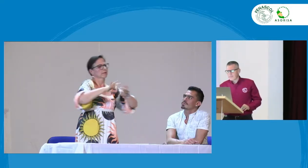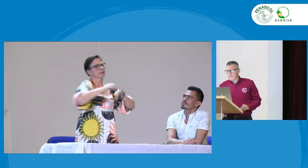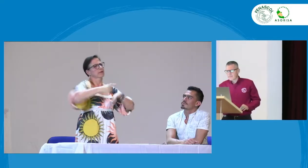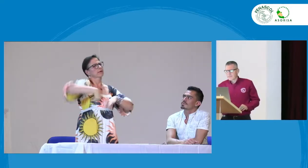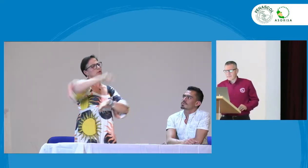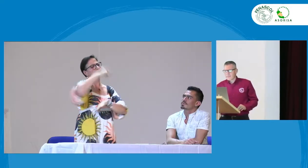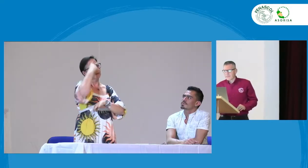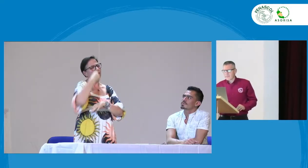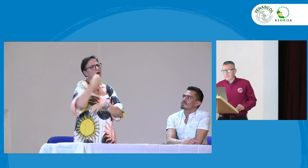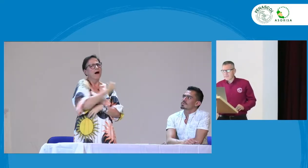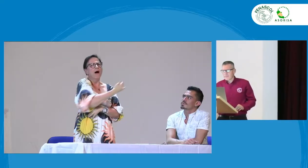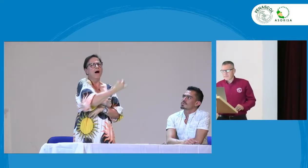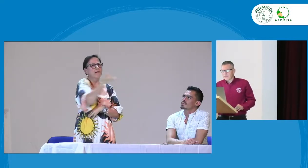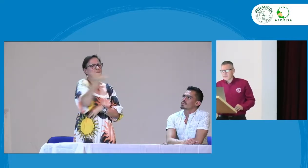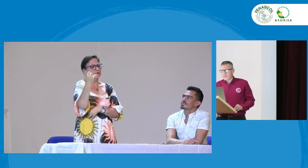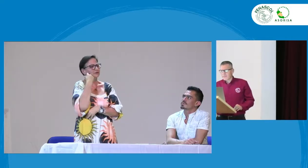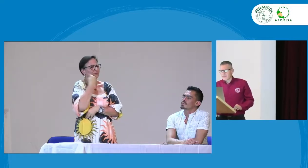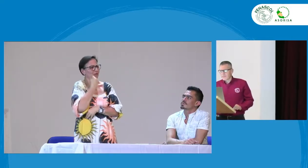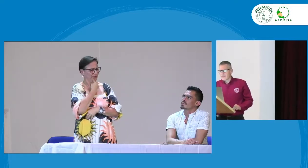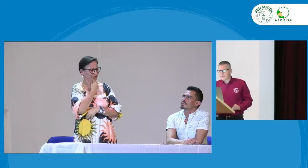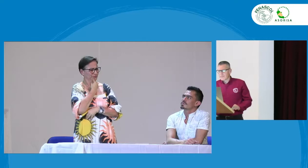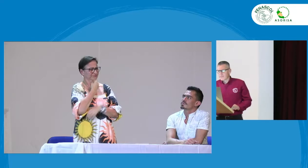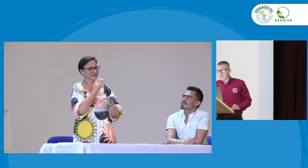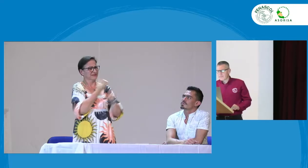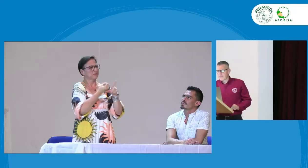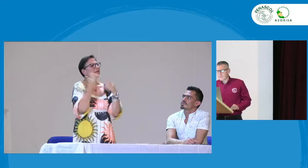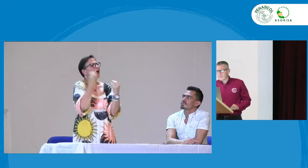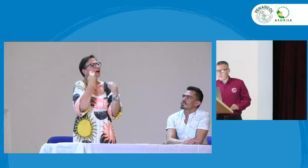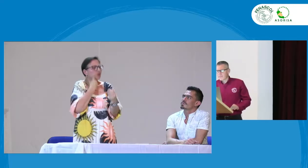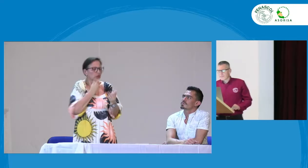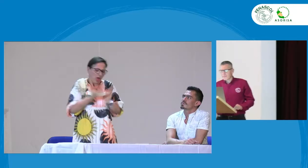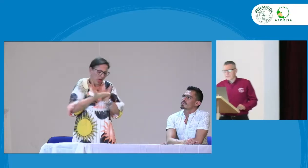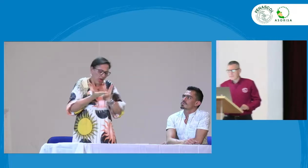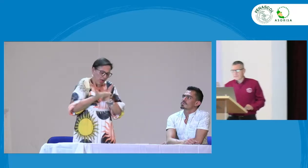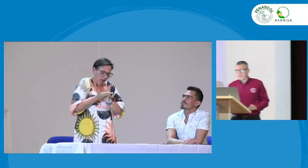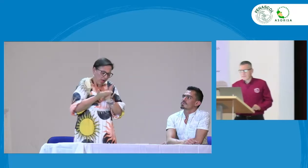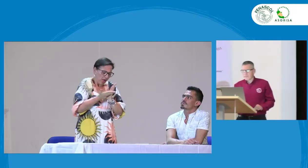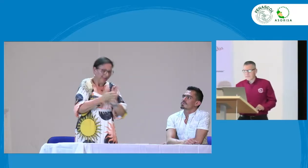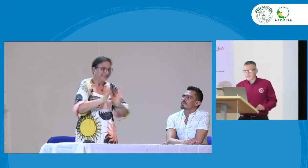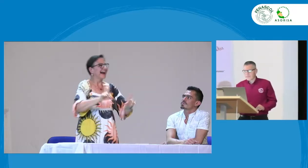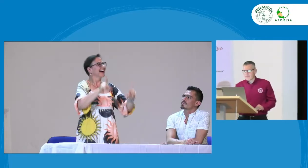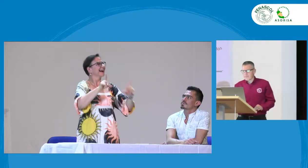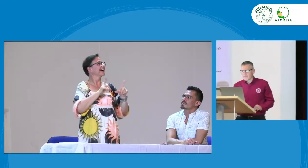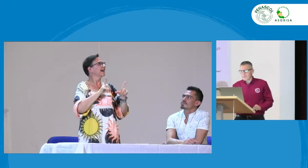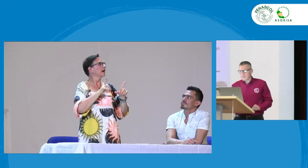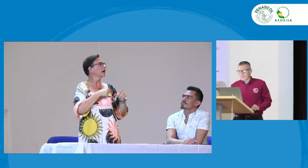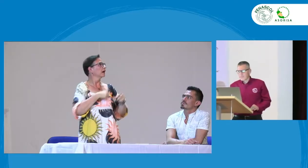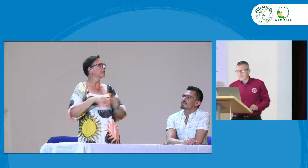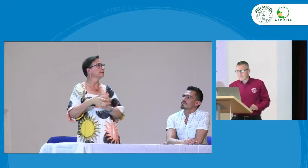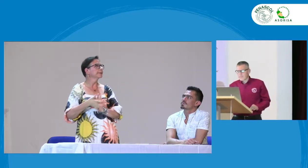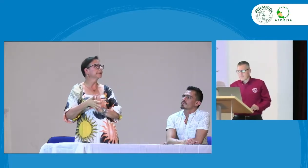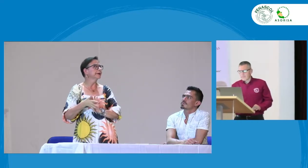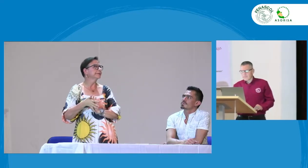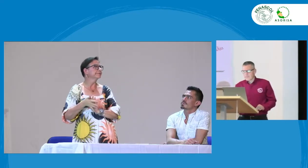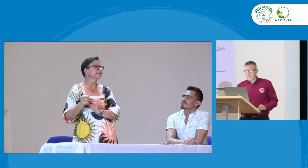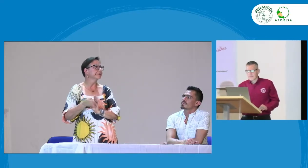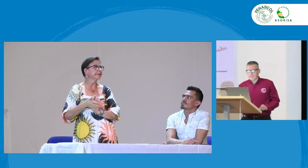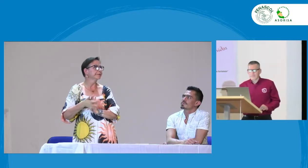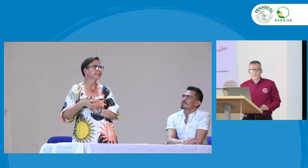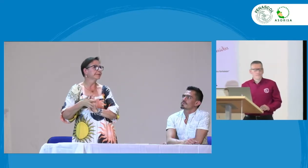trabajo de incidencia política porque tenemos los perfiles hay docentes sordos hay muchos sordos que